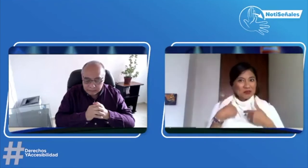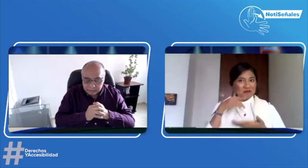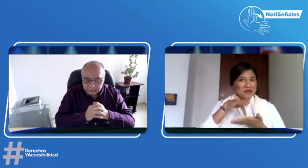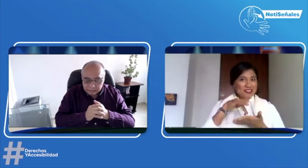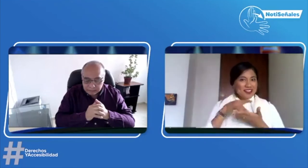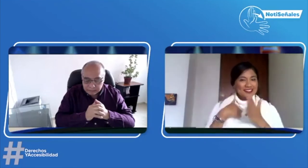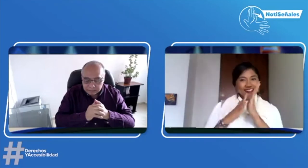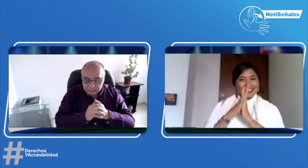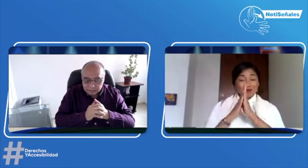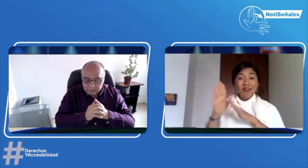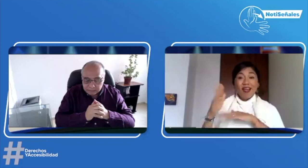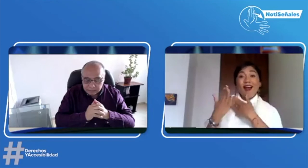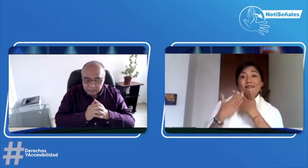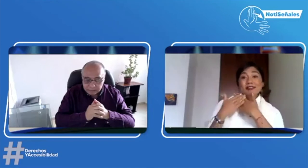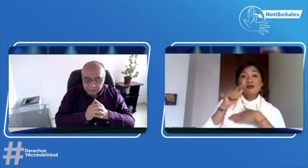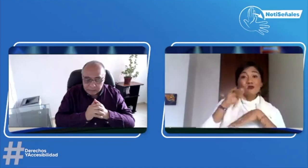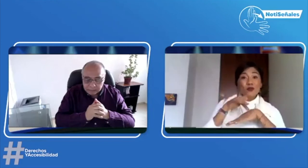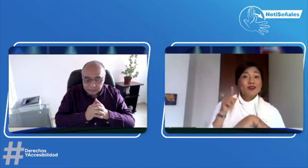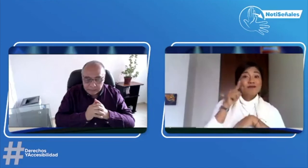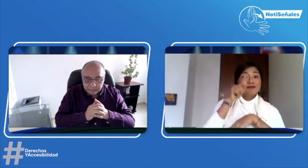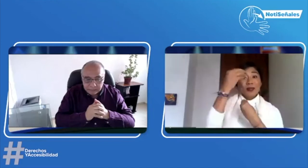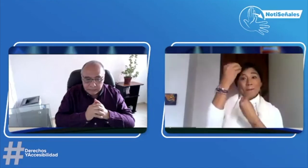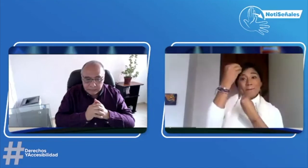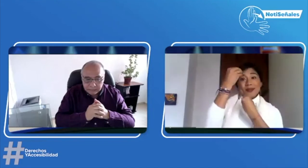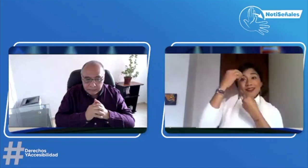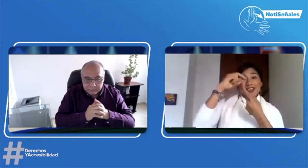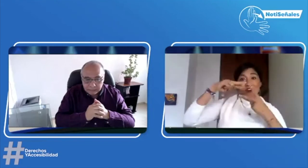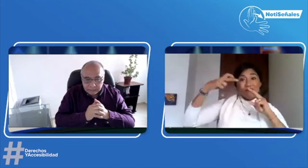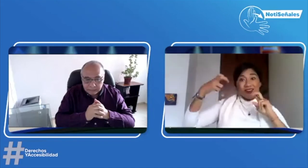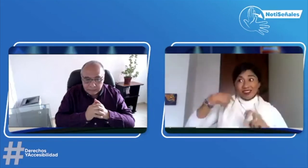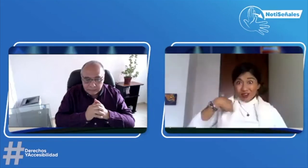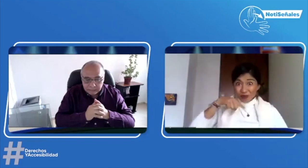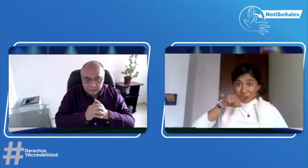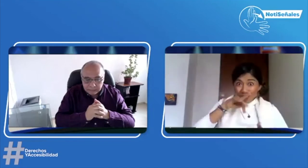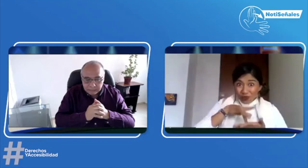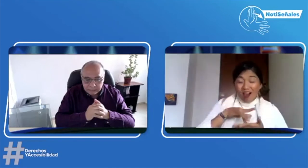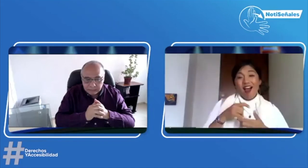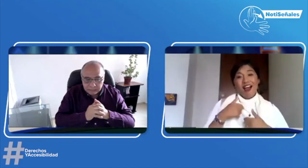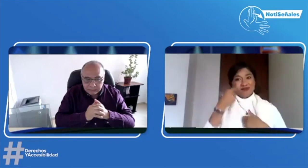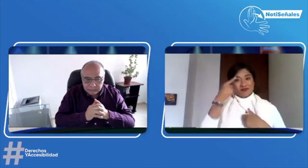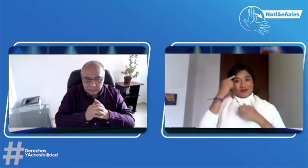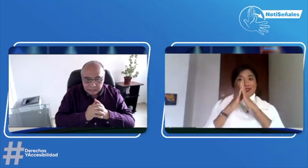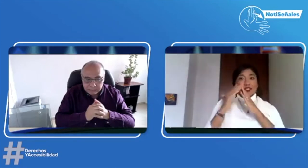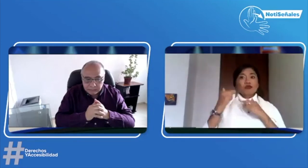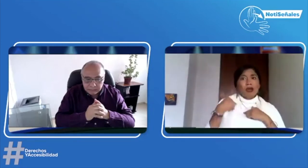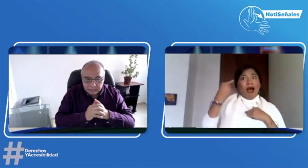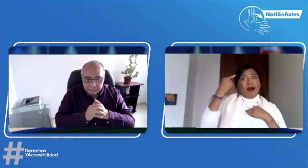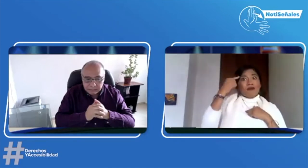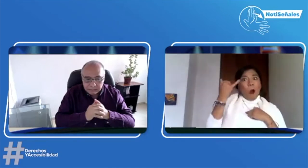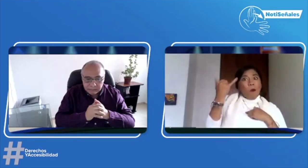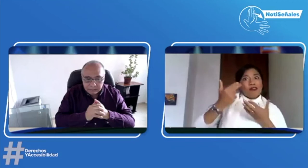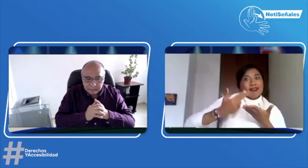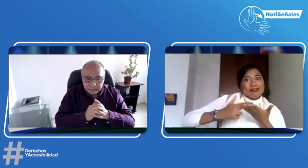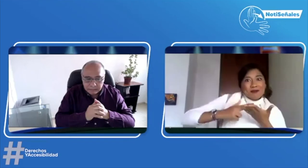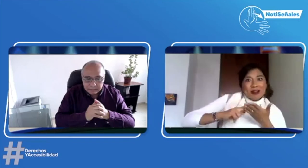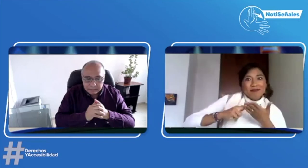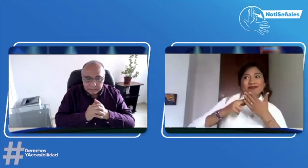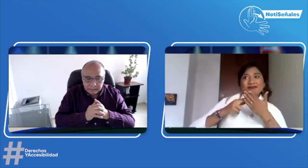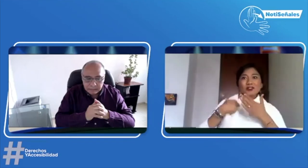saber a qué me enfrentaba, entonces yo asistí y me dijeron que tenía que ir a una capacitación a Corferias. Entonces yo me acerqué